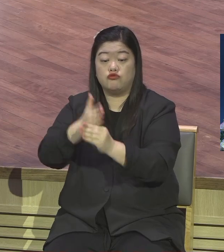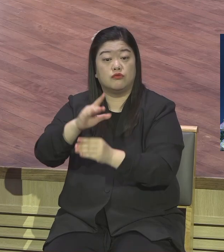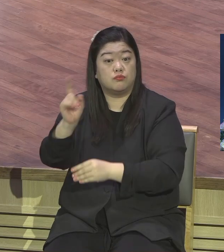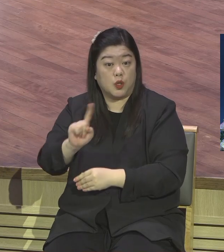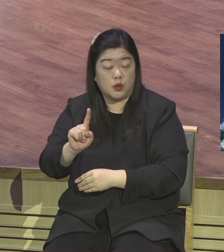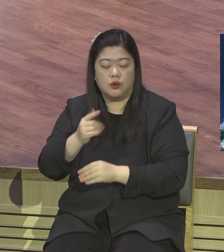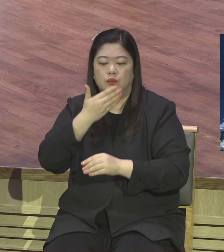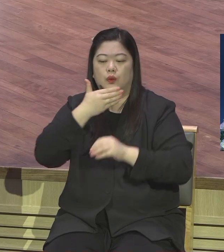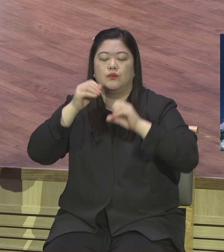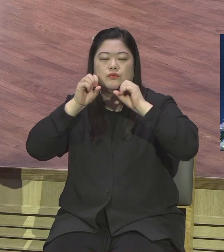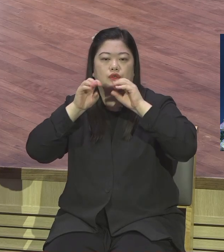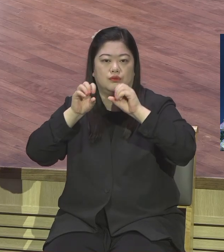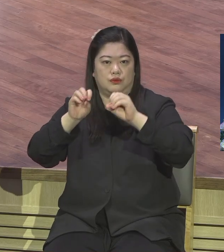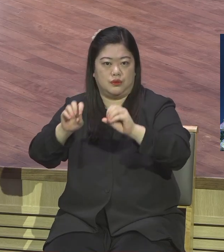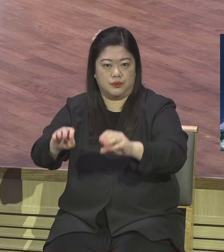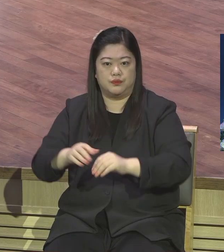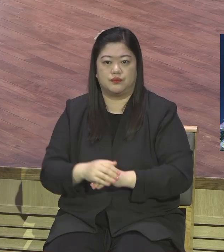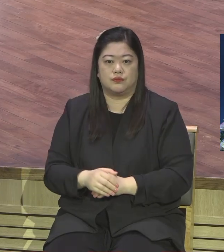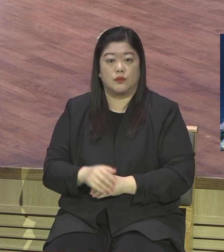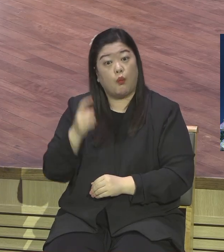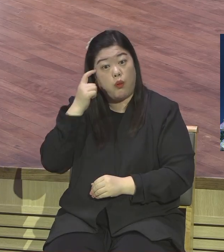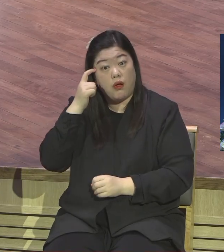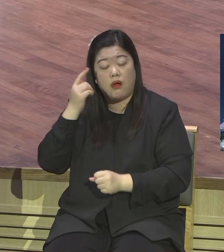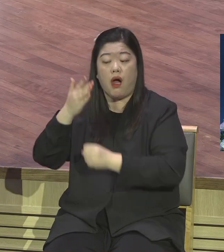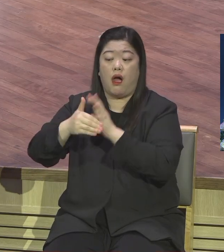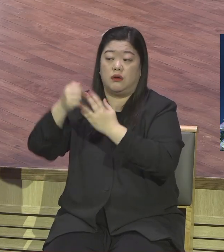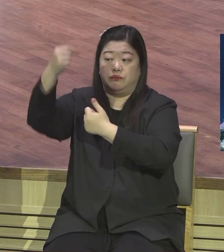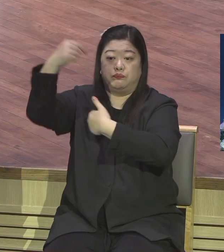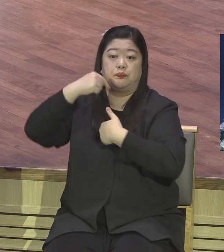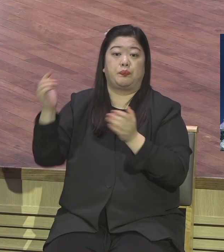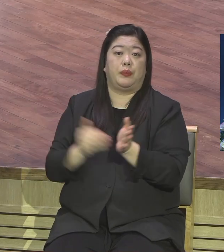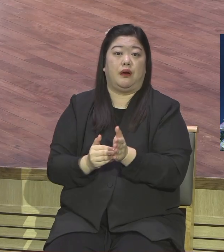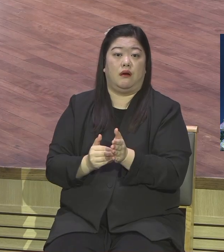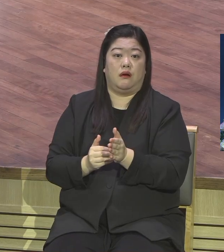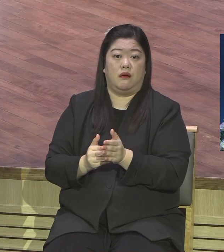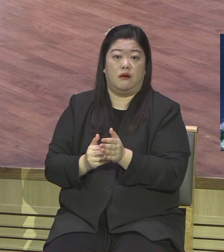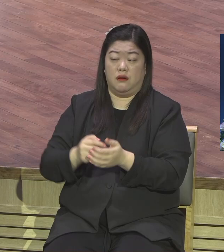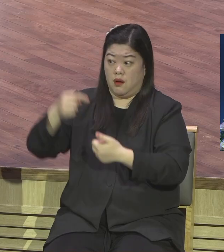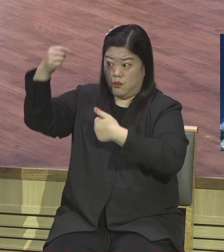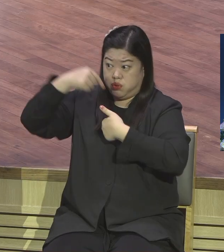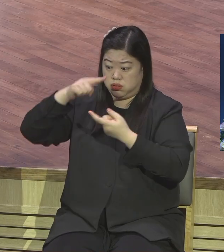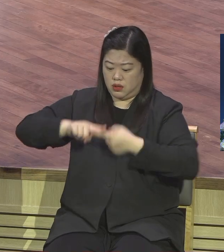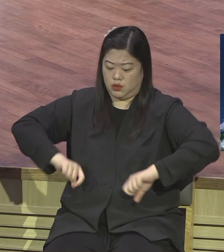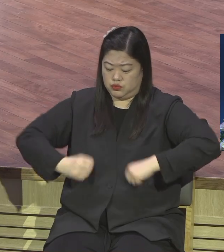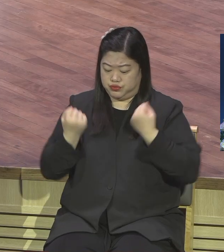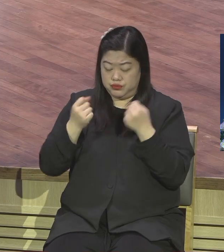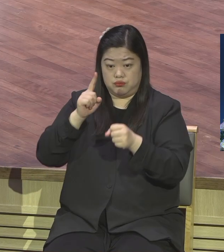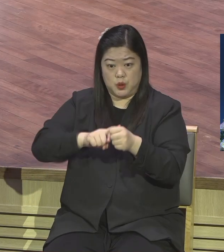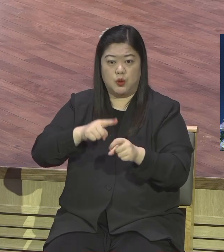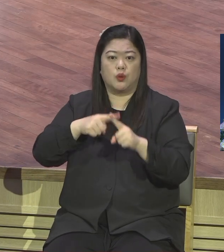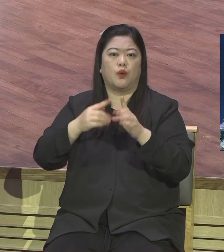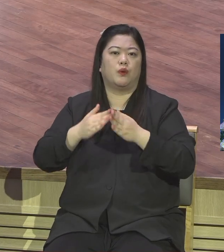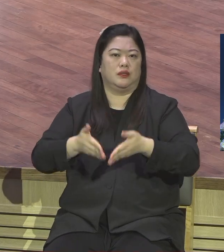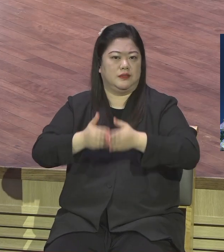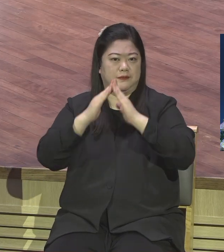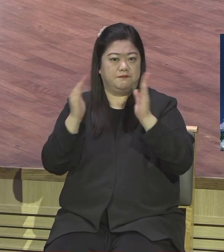족속으로 명령이거든요. 그거 하기 위해서 세워진 것이다. 매년 장립 감사